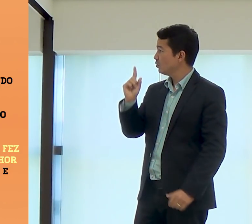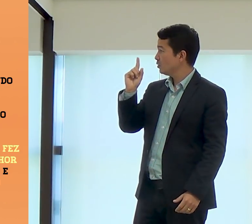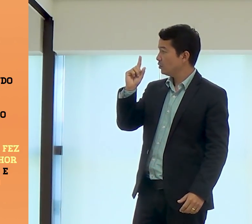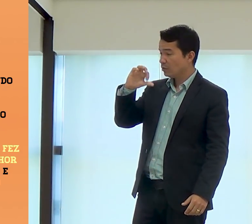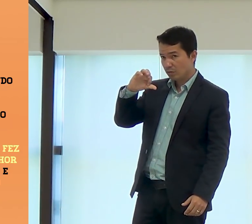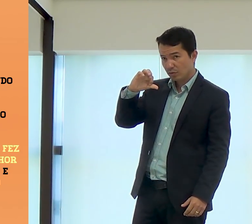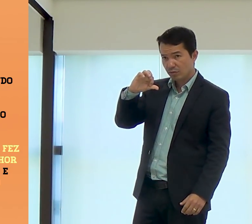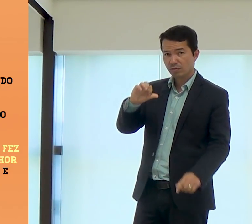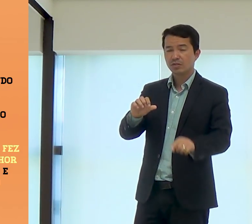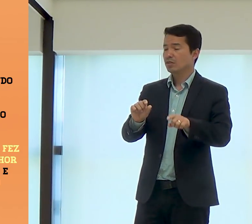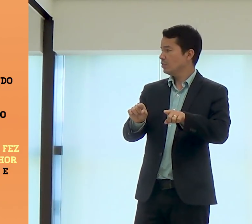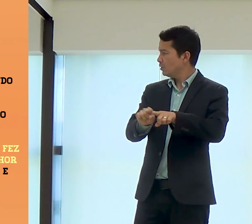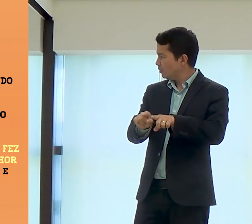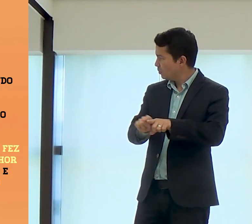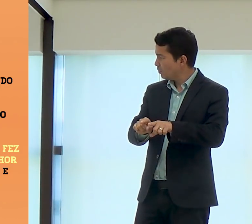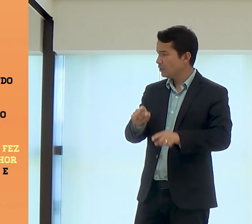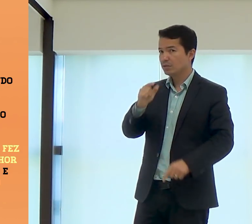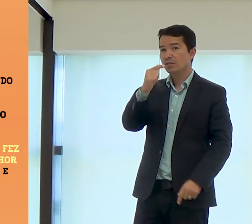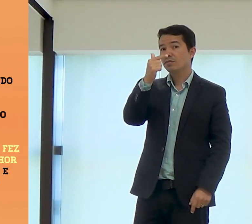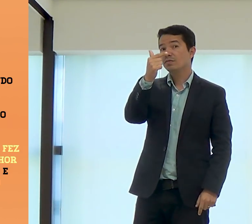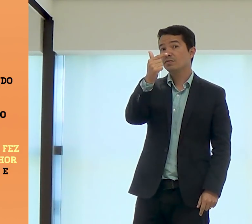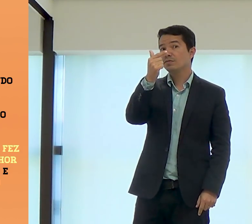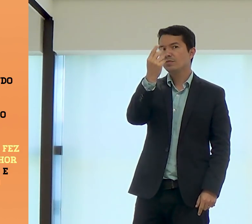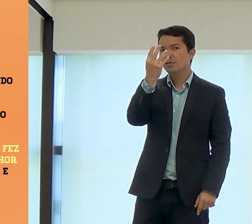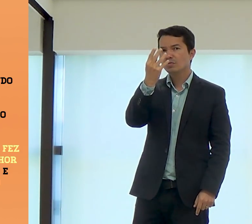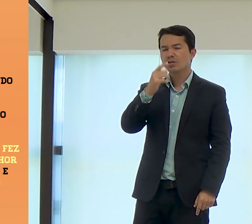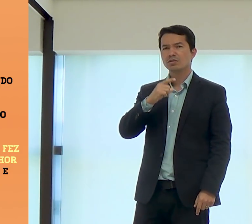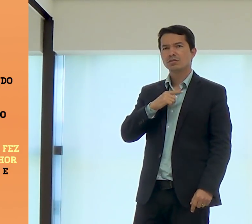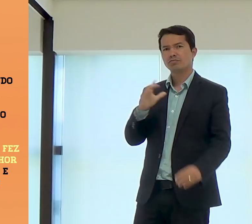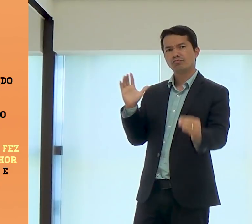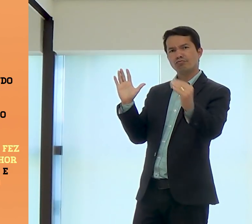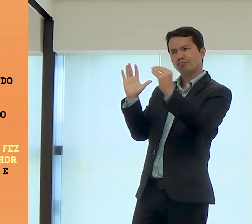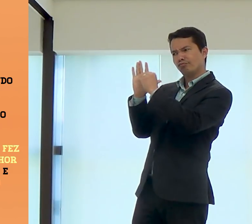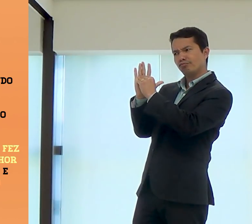versículo 19, até o 24.